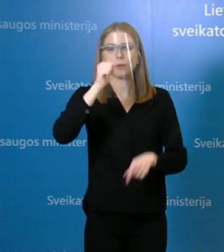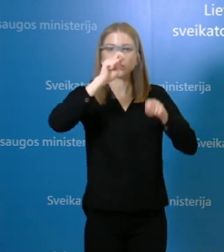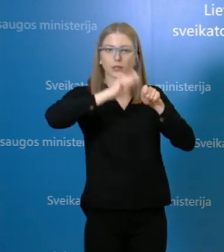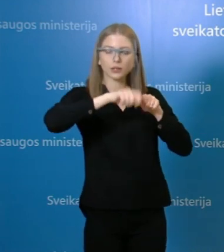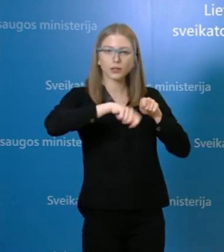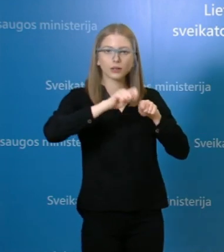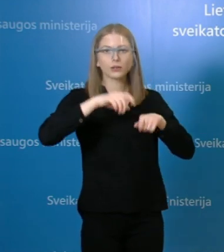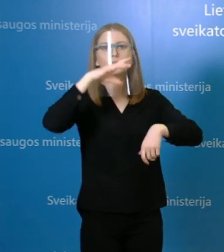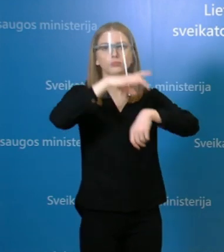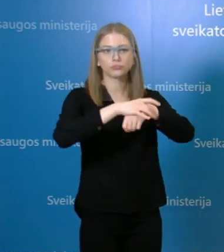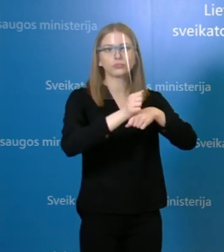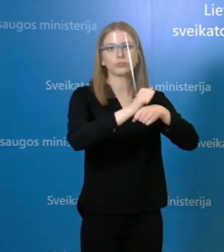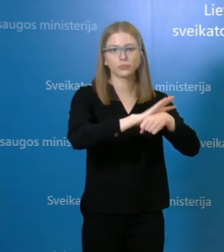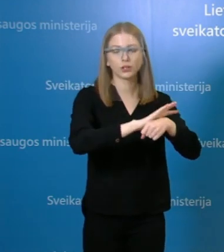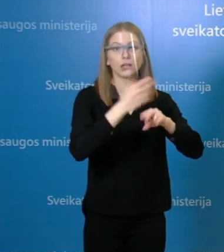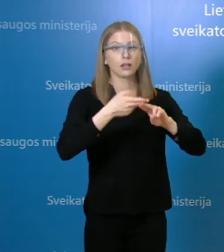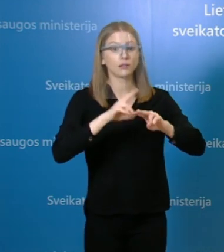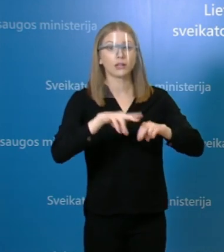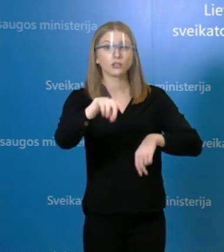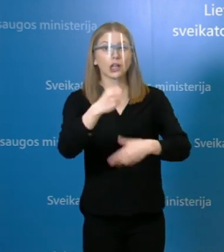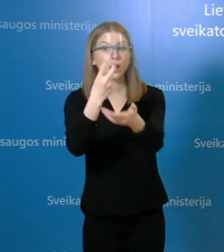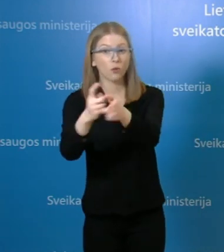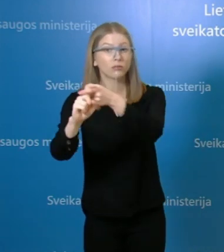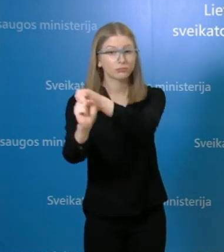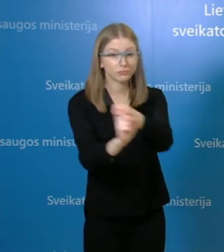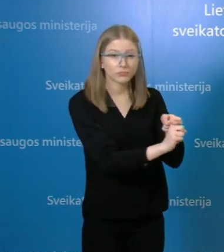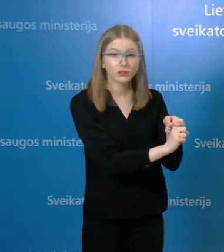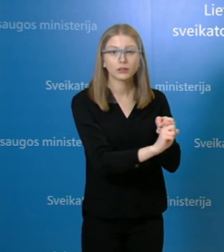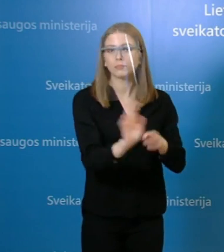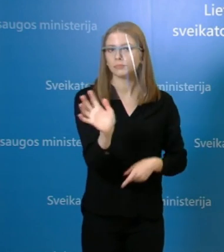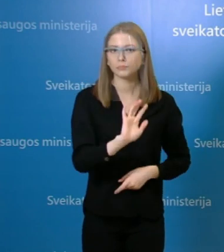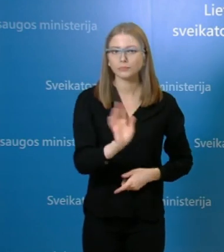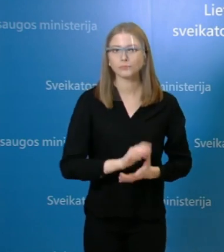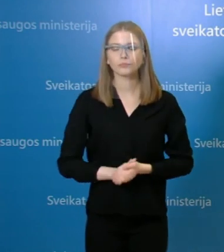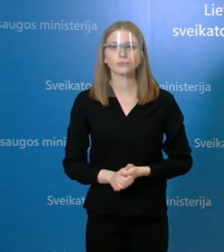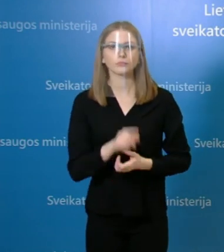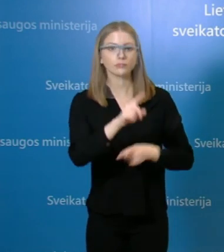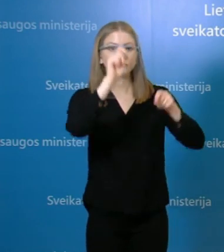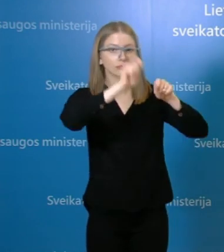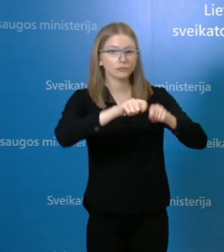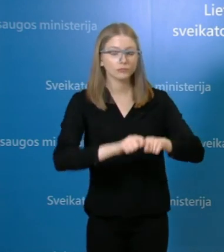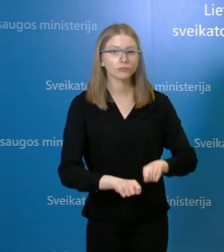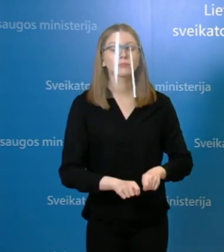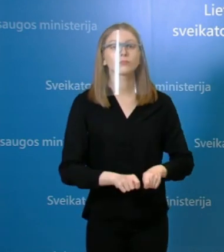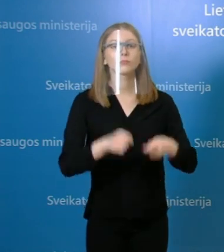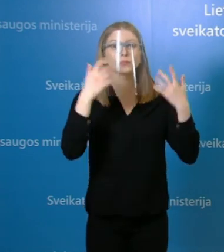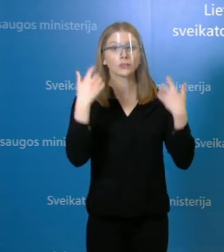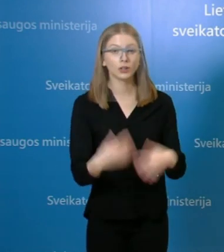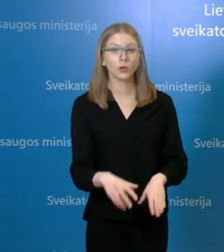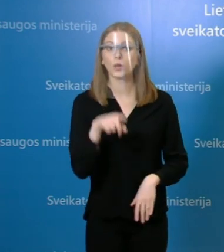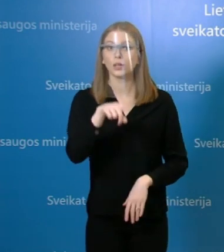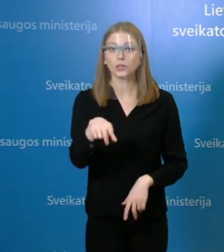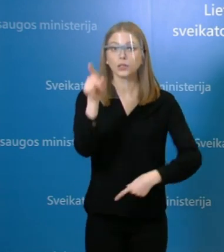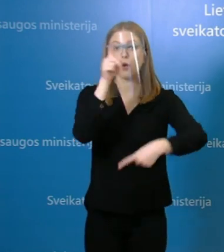taigi atvejai su Respublikinė klaipėdos lygoninė nėra siejamas, po tyrimų paėmimos muo lygoninėje nedirbo, šiuo metu